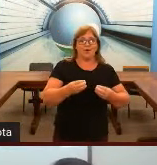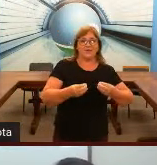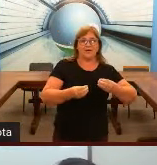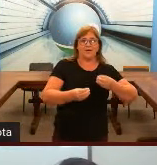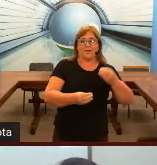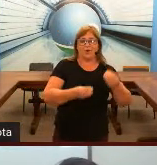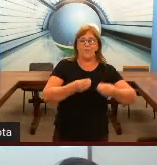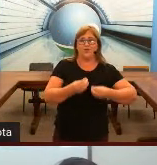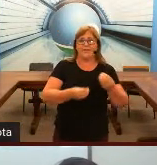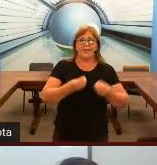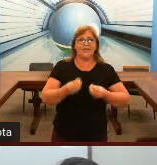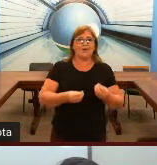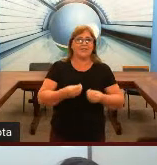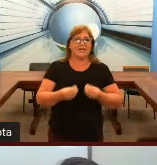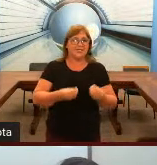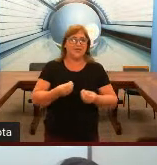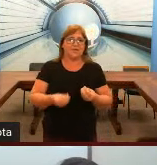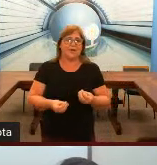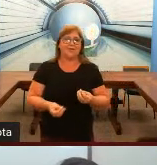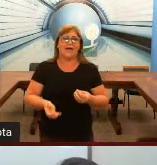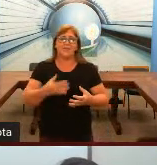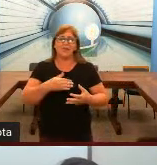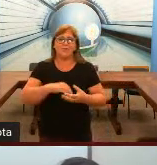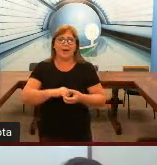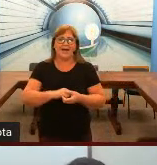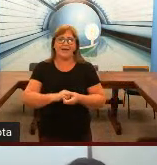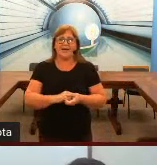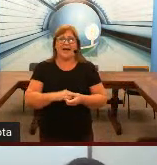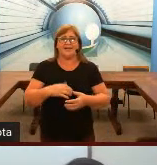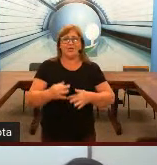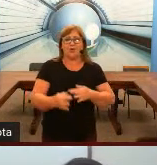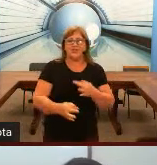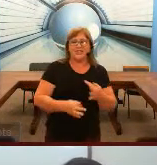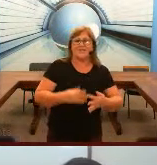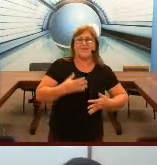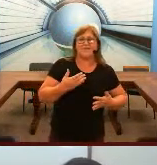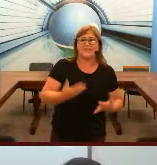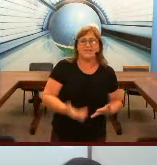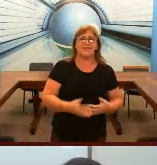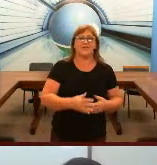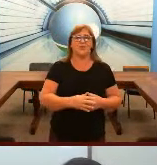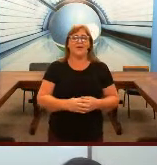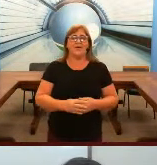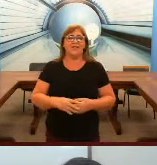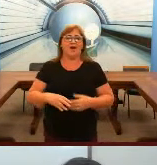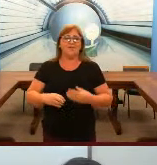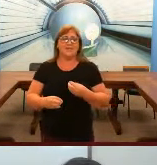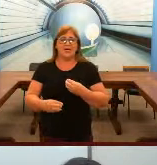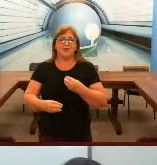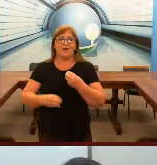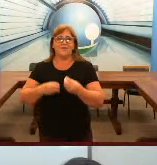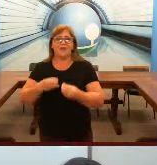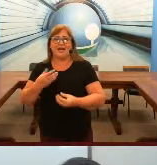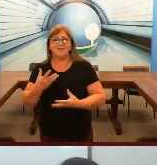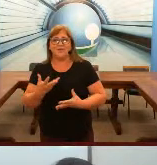Como toda língua está em desenvolvimento, a língua não para. A tecnologia está avançando e novas palavras vão